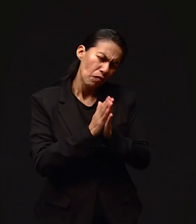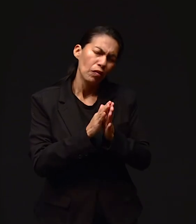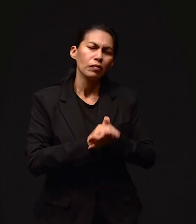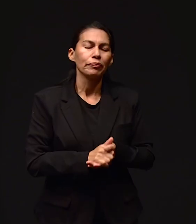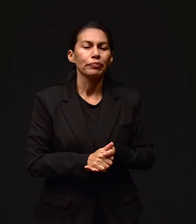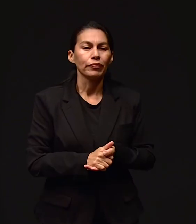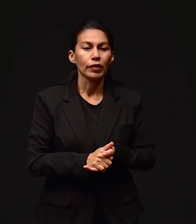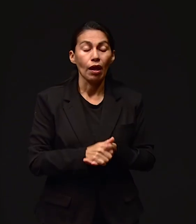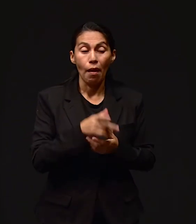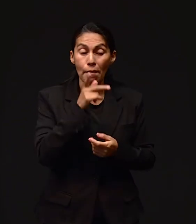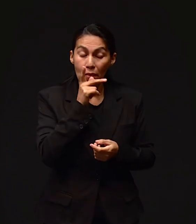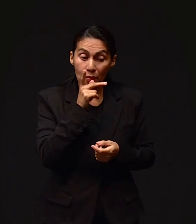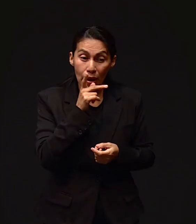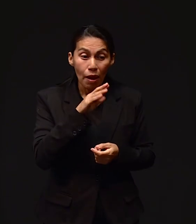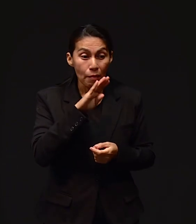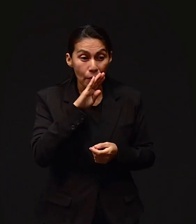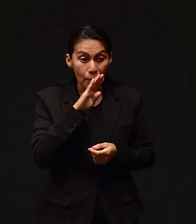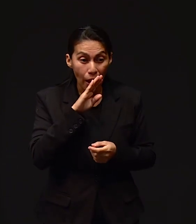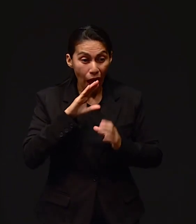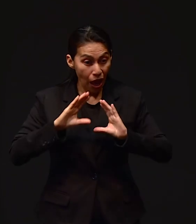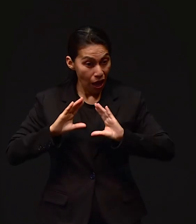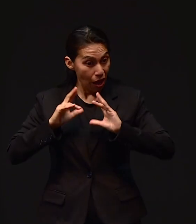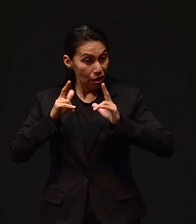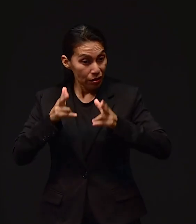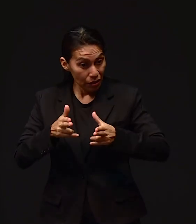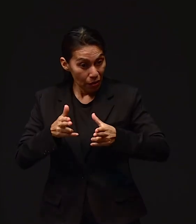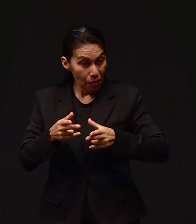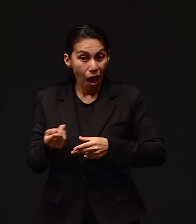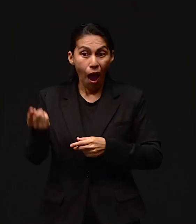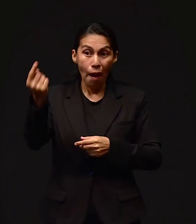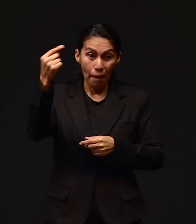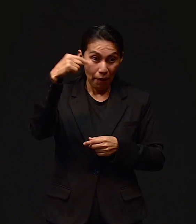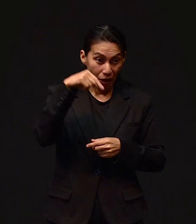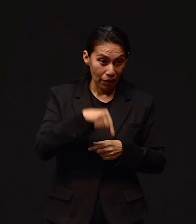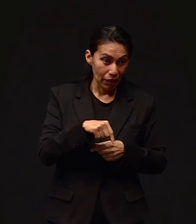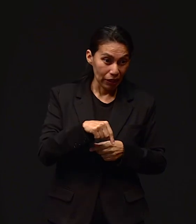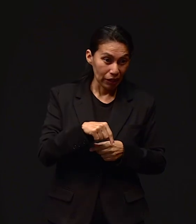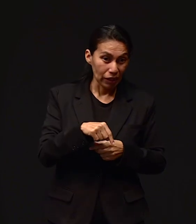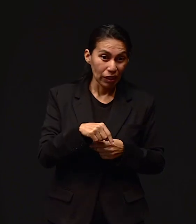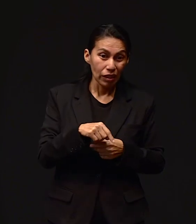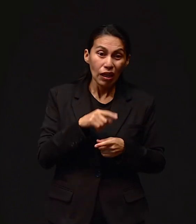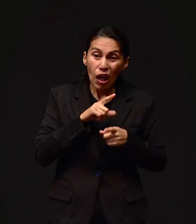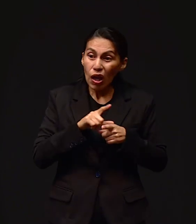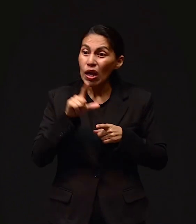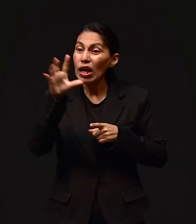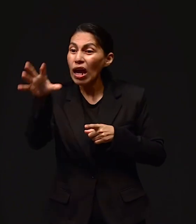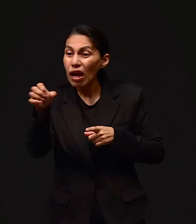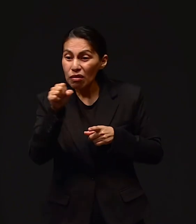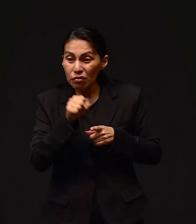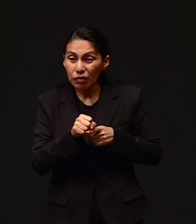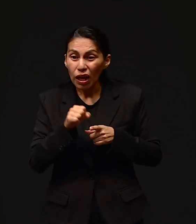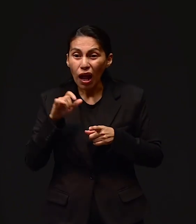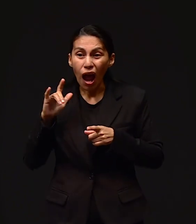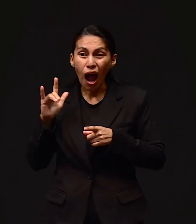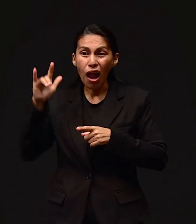Dice, es que mis padres vienen de Chiapas y necesito un medio de transporte para traerlos, porque